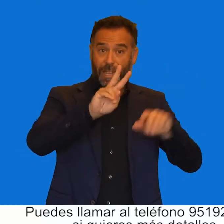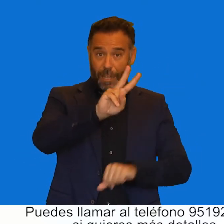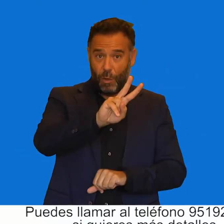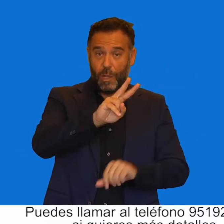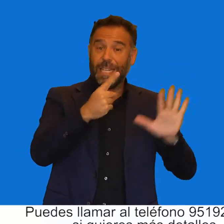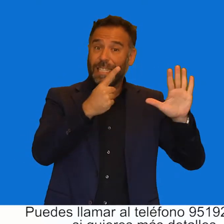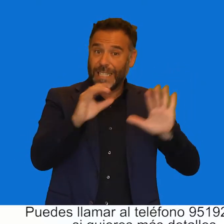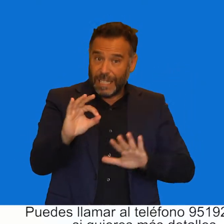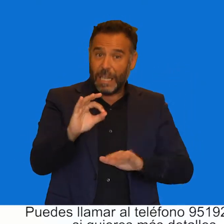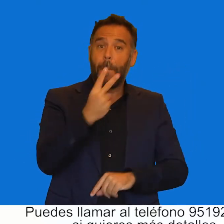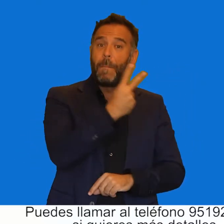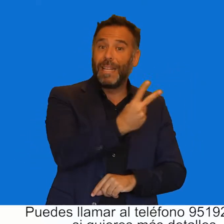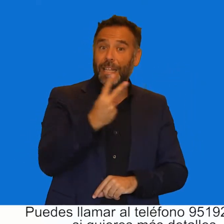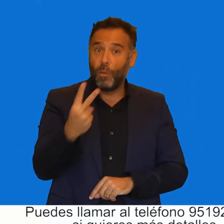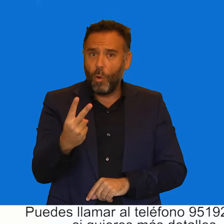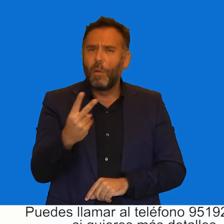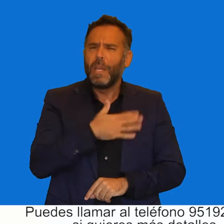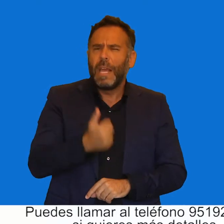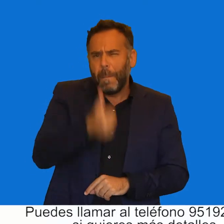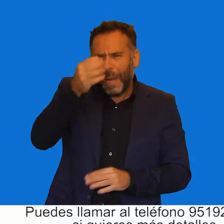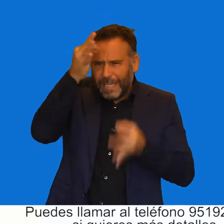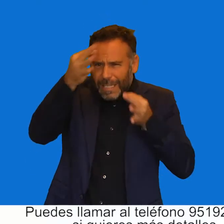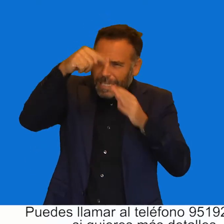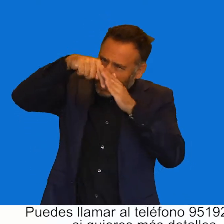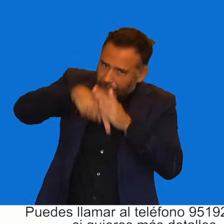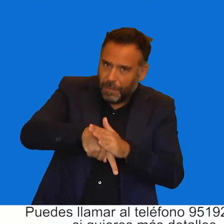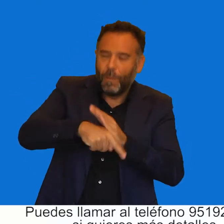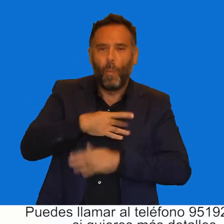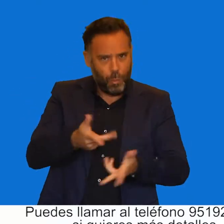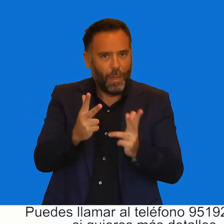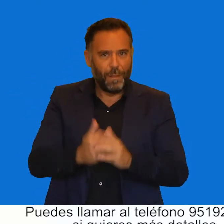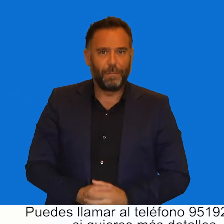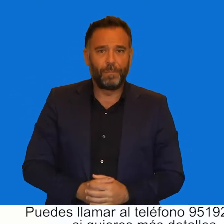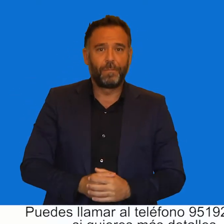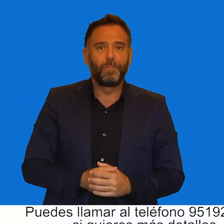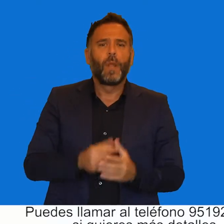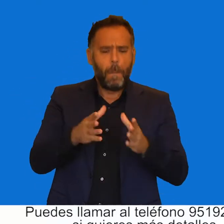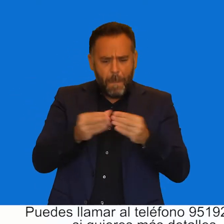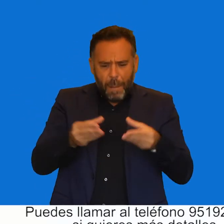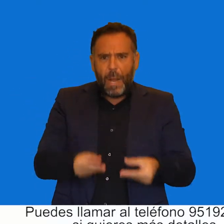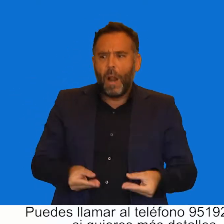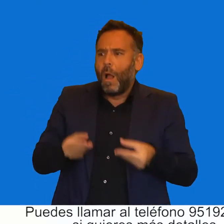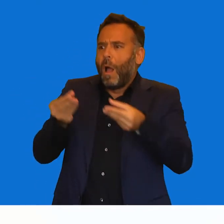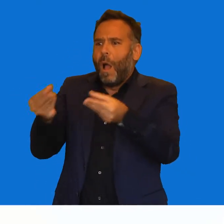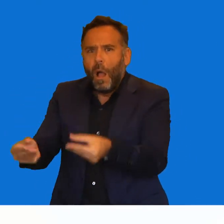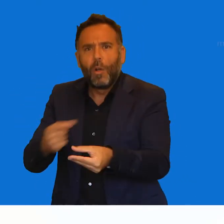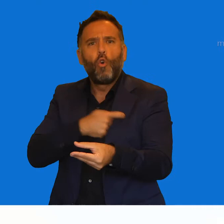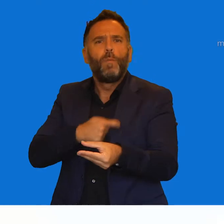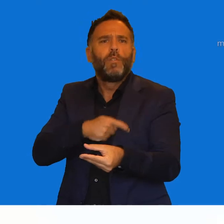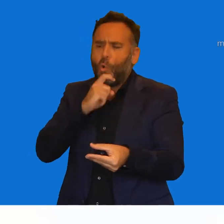teléfono 951-92-6022 si quieres más detalles. ¿Cómo